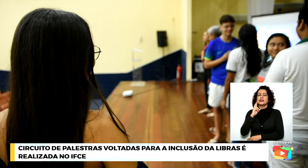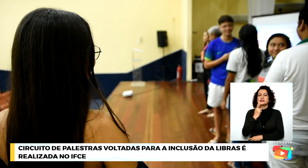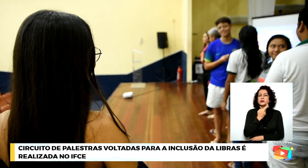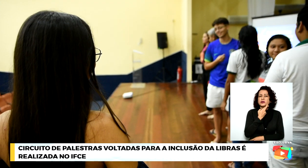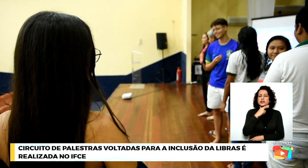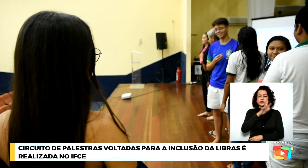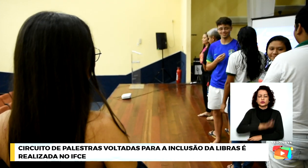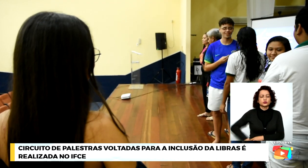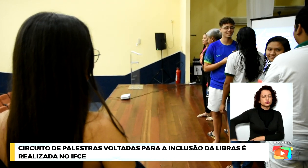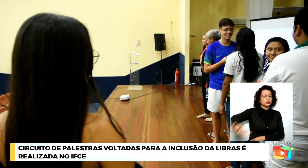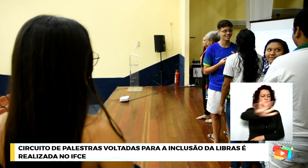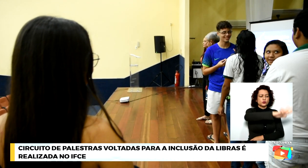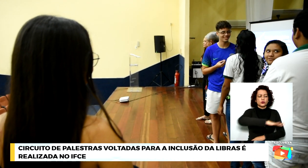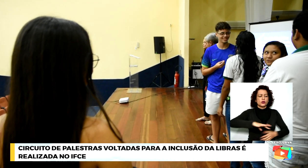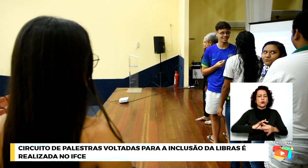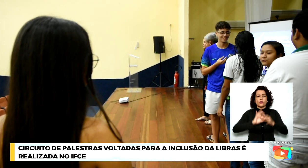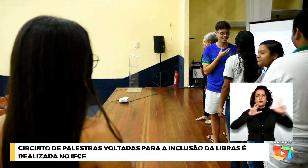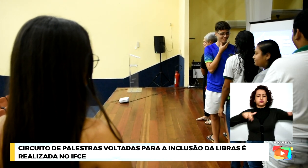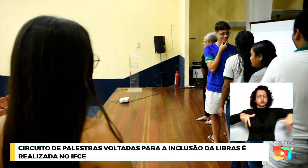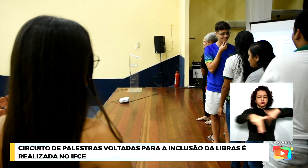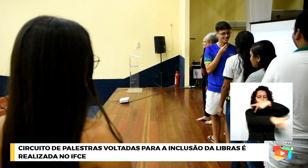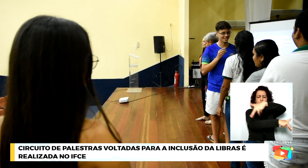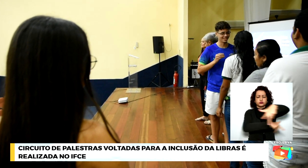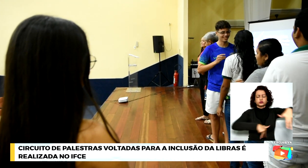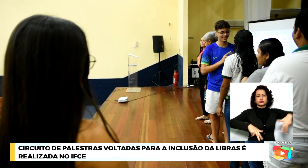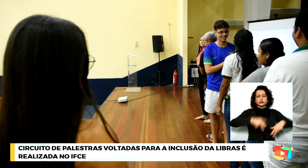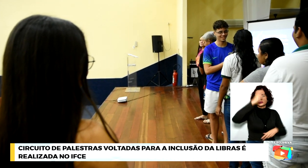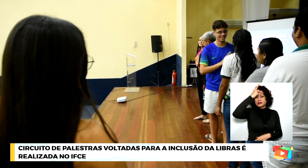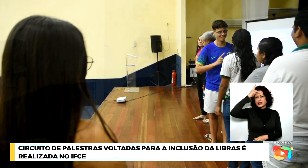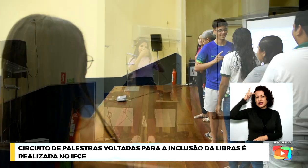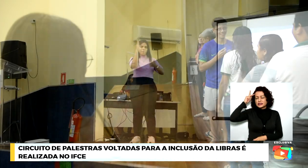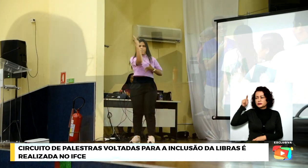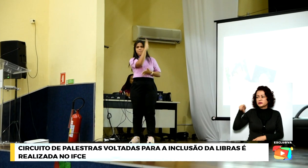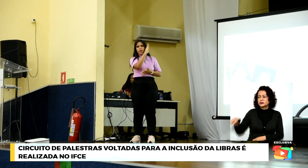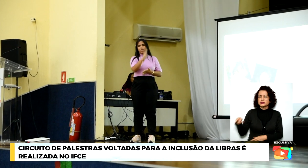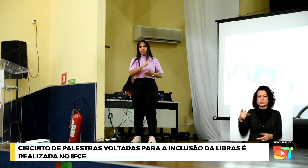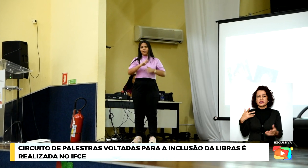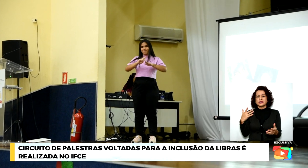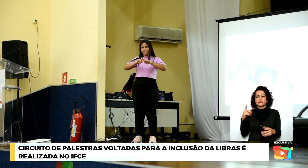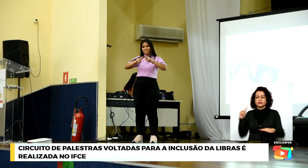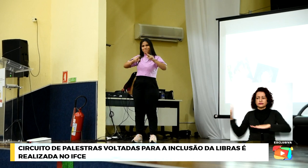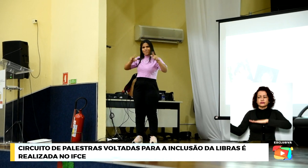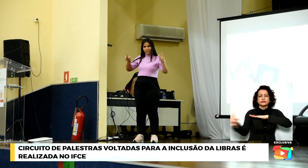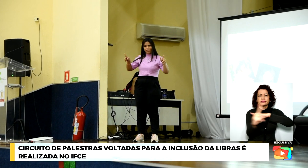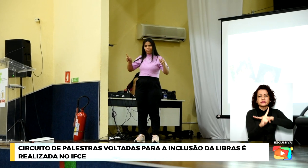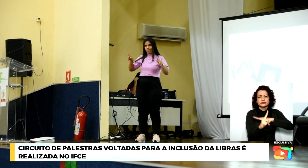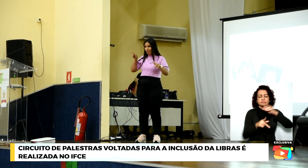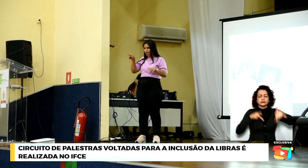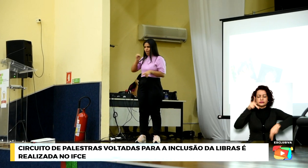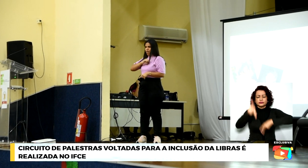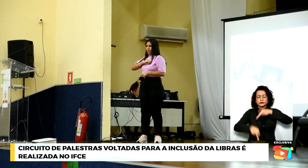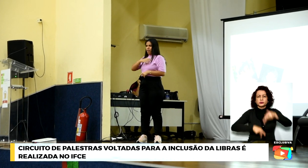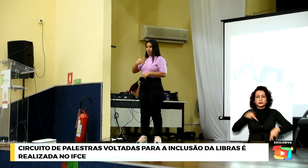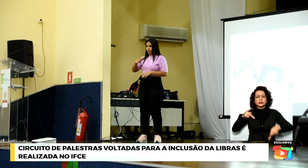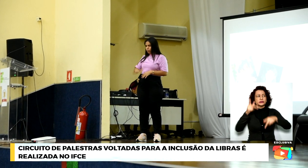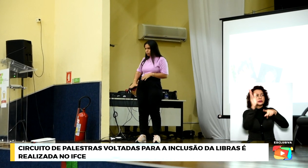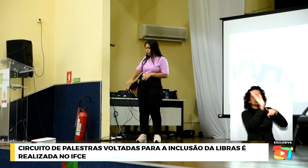para este público tão necessário que representa uma grande porcentagem da nossa população. É sabendo disso, então, que um dos temas